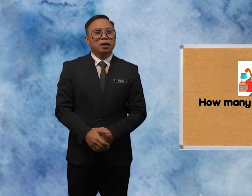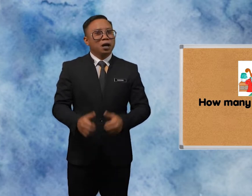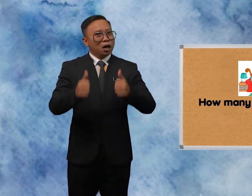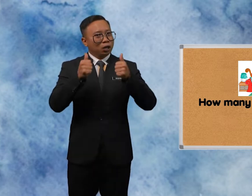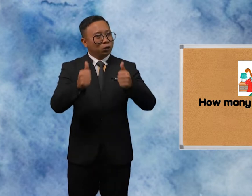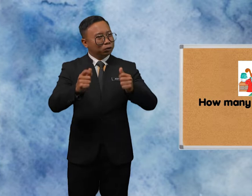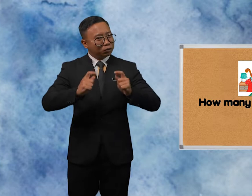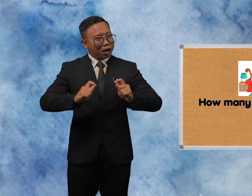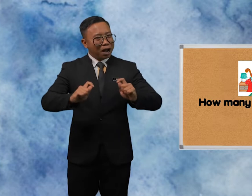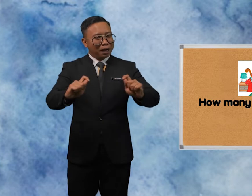Good Try